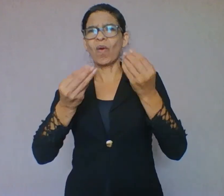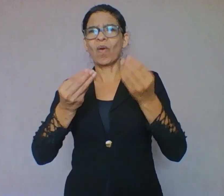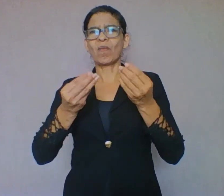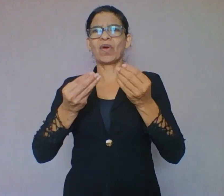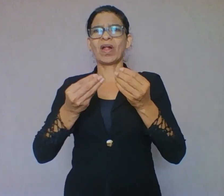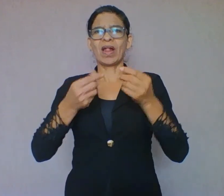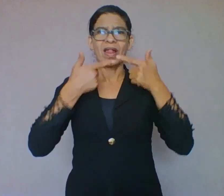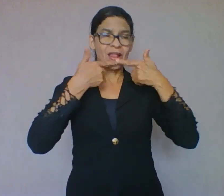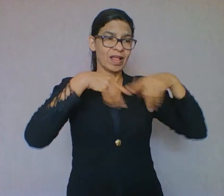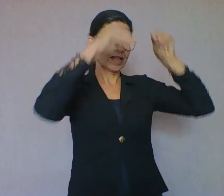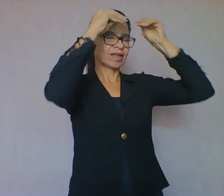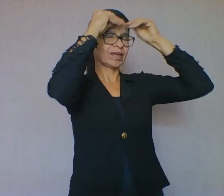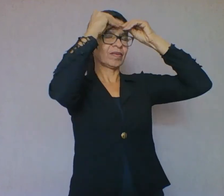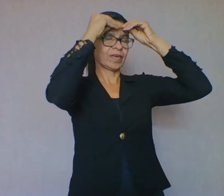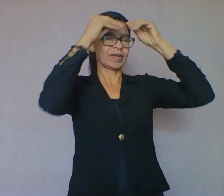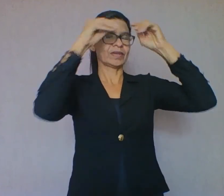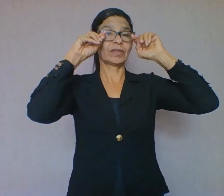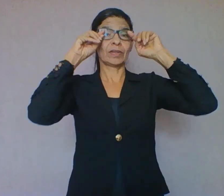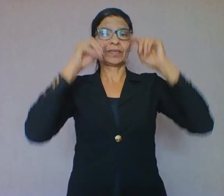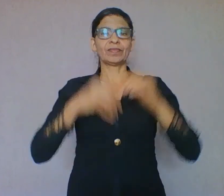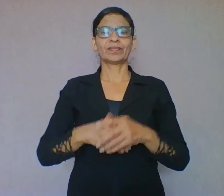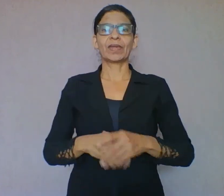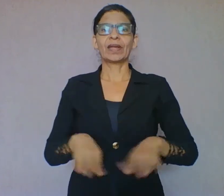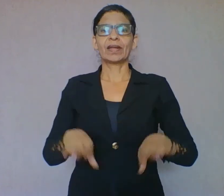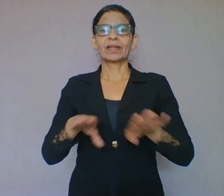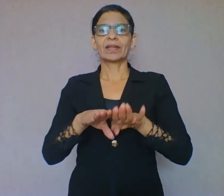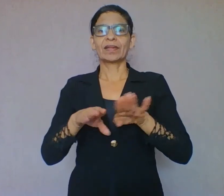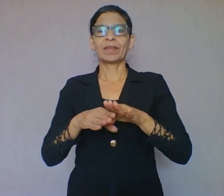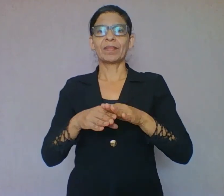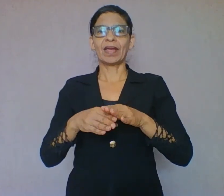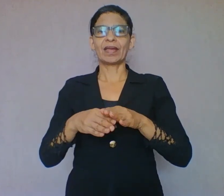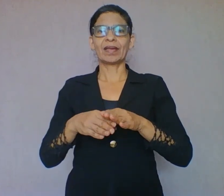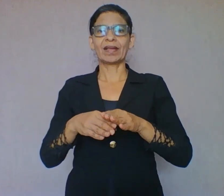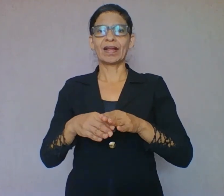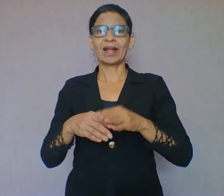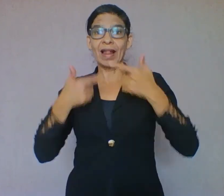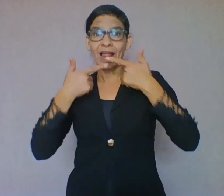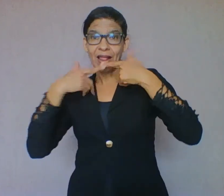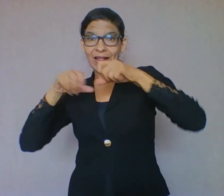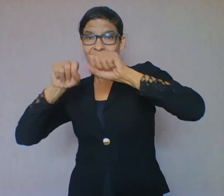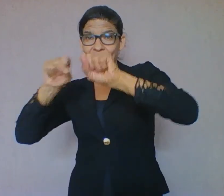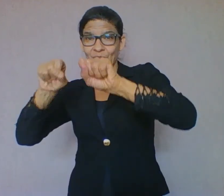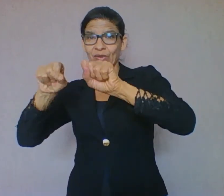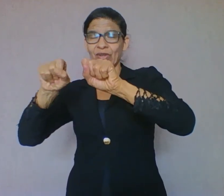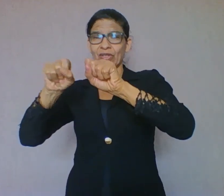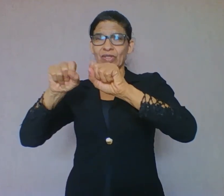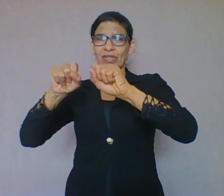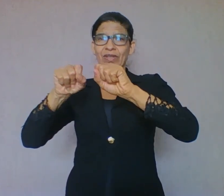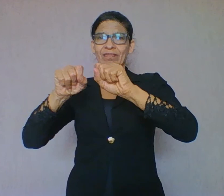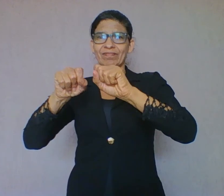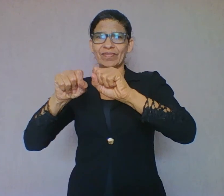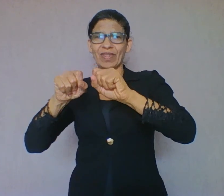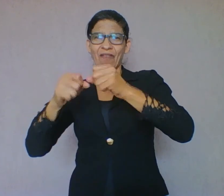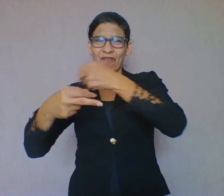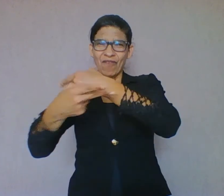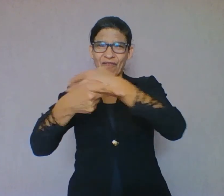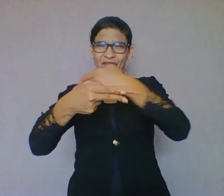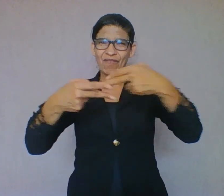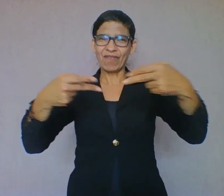linguagem. Agora, falaremos sobre leitura. Nesta unidade, mostraremos que ler significa